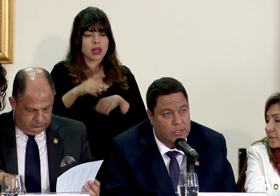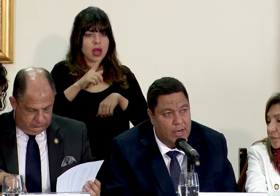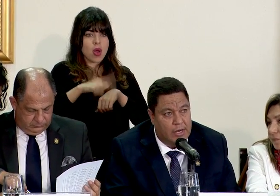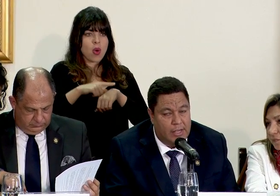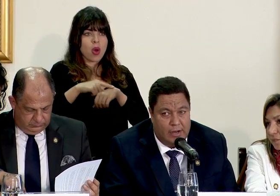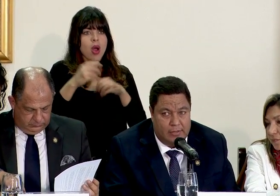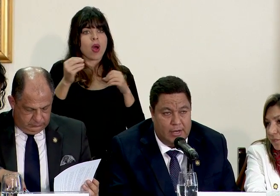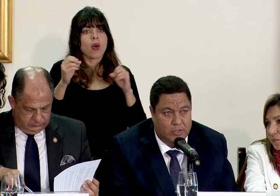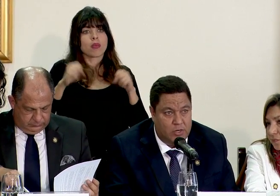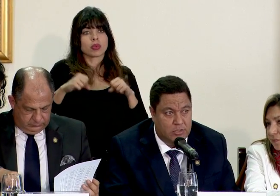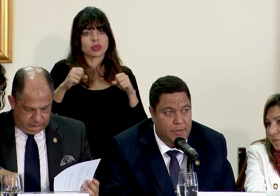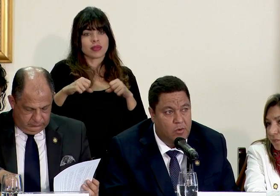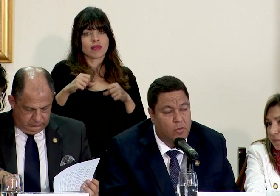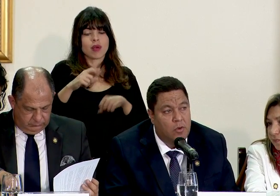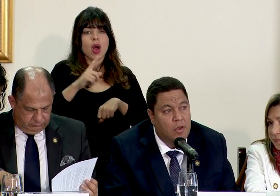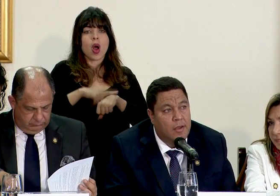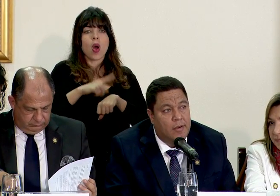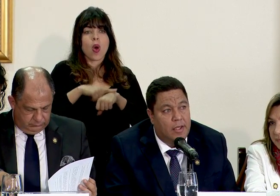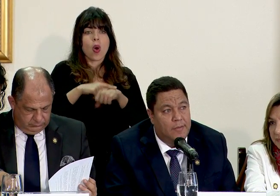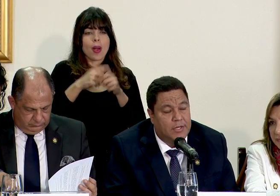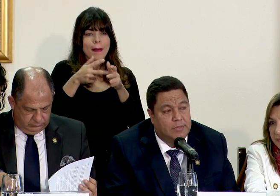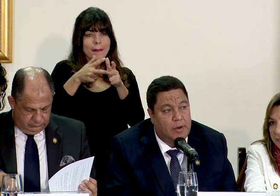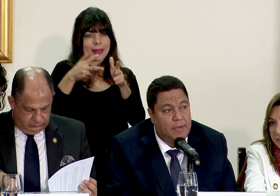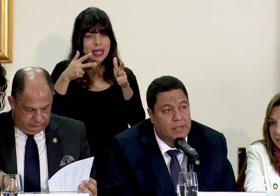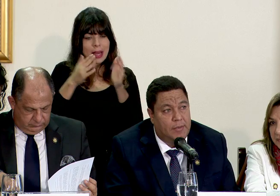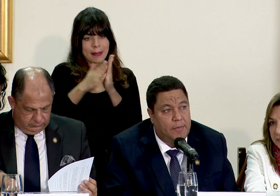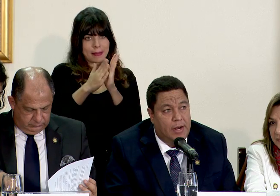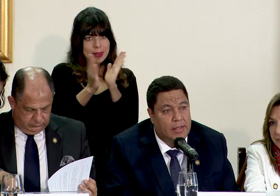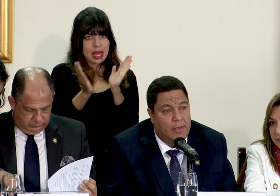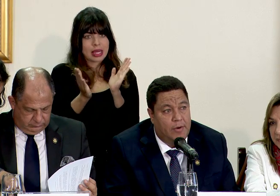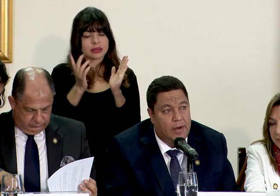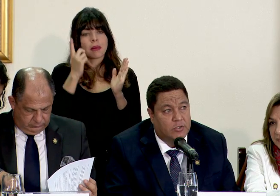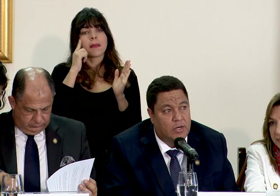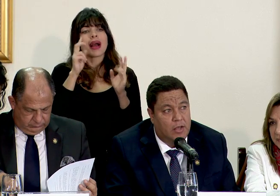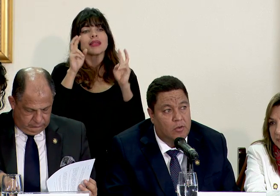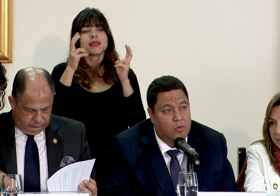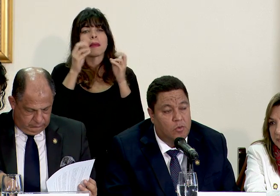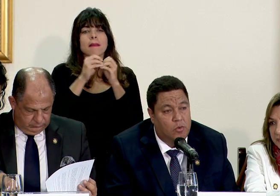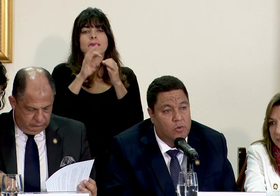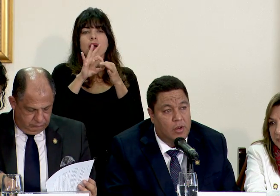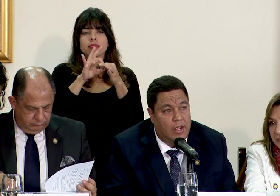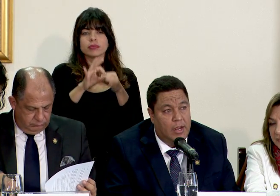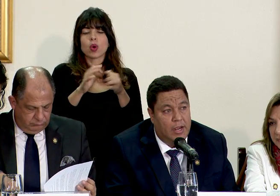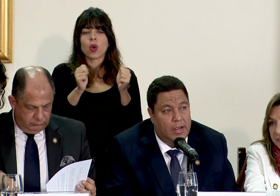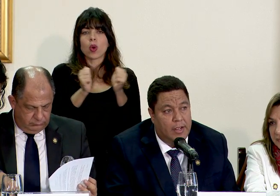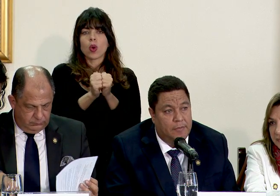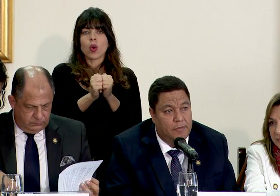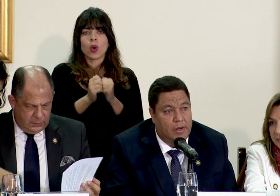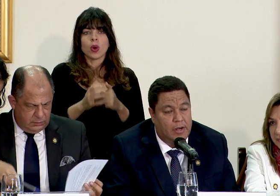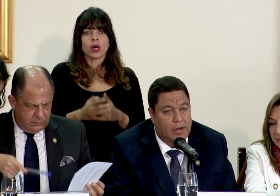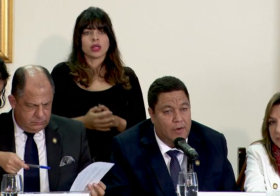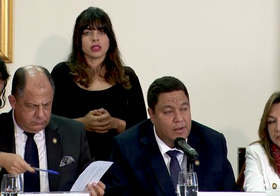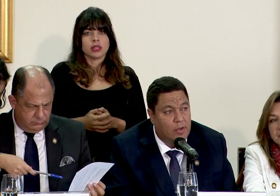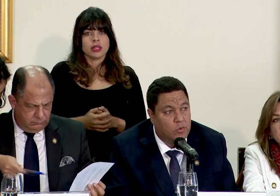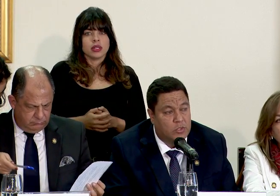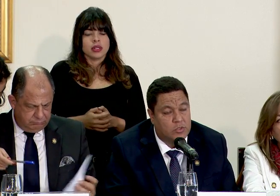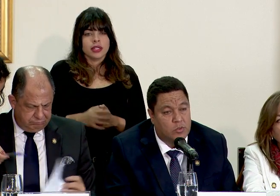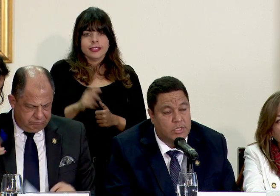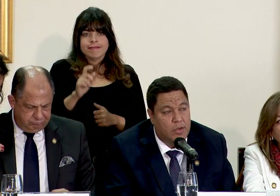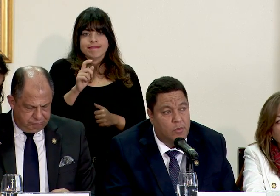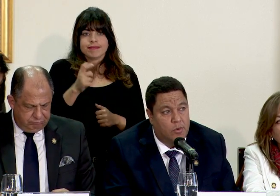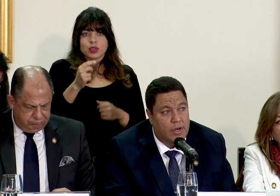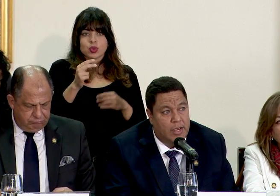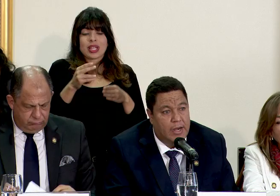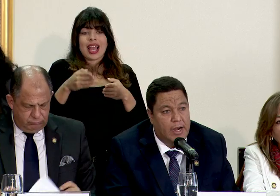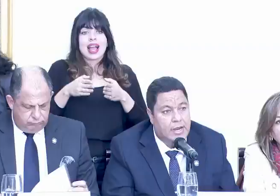definición de las horas pico principalmente para el tema relacionado con el carril de uso